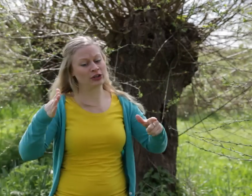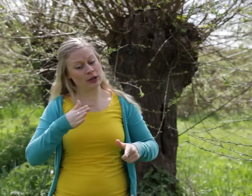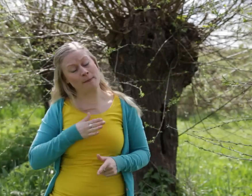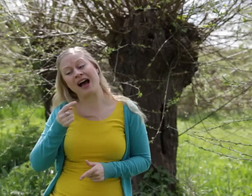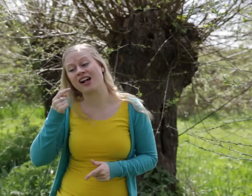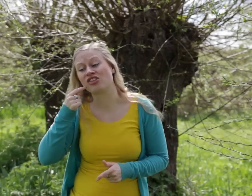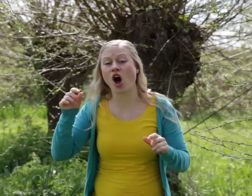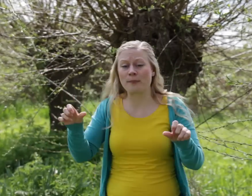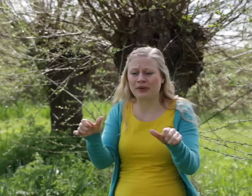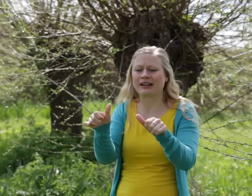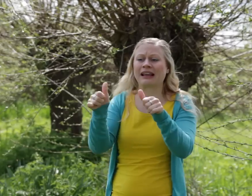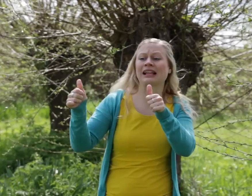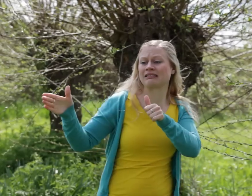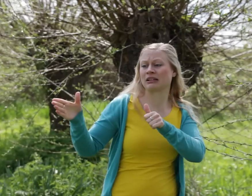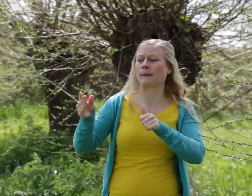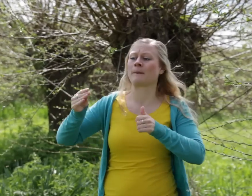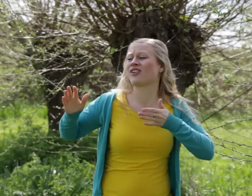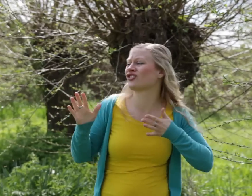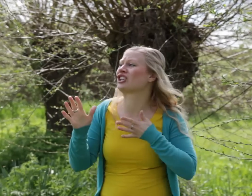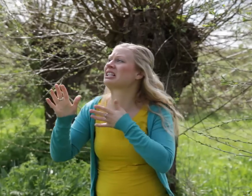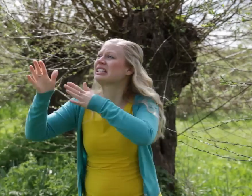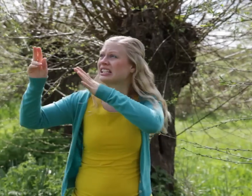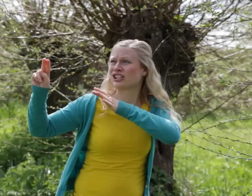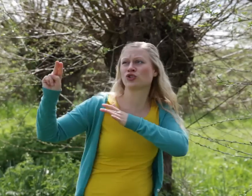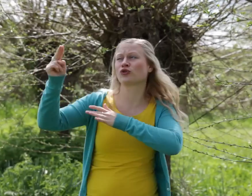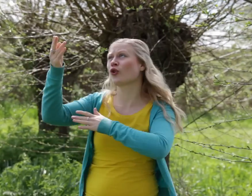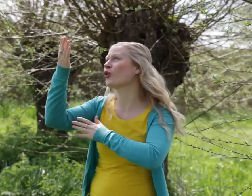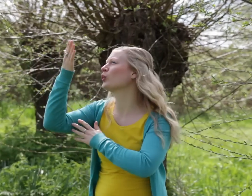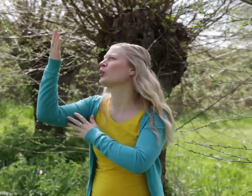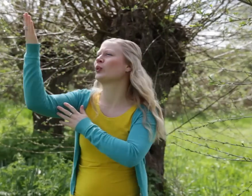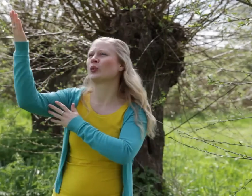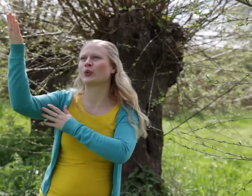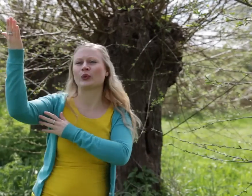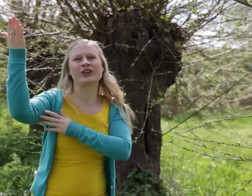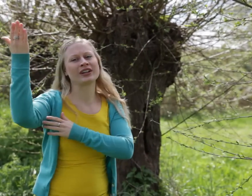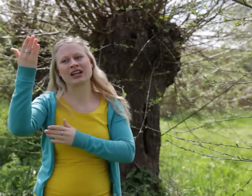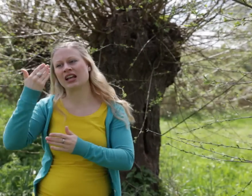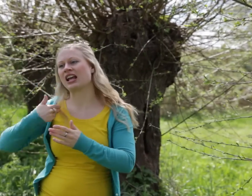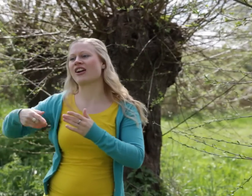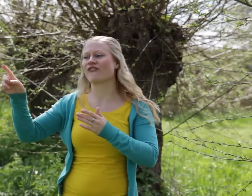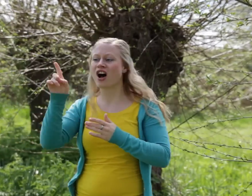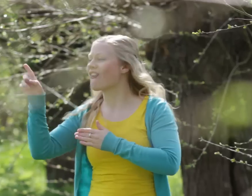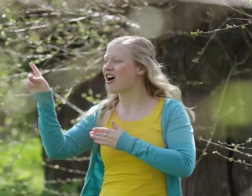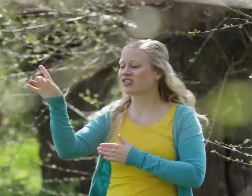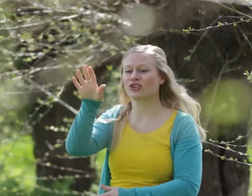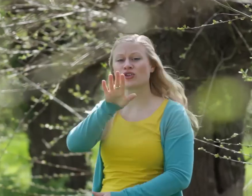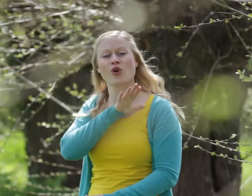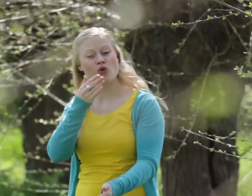Mijn dag begint met een lied voor u Heer, wat er ook